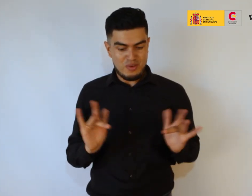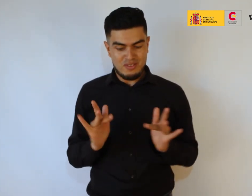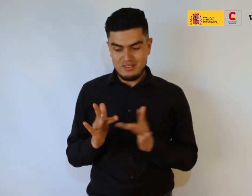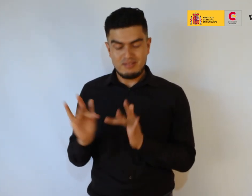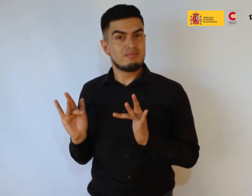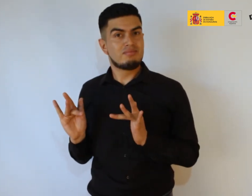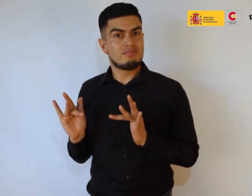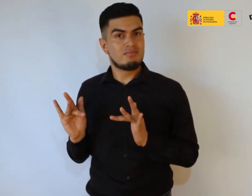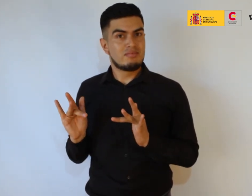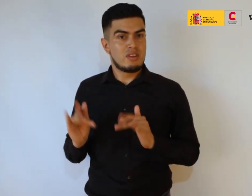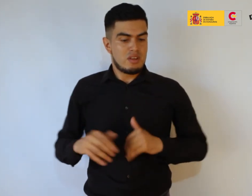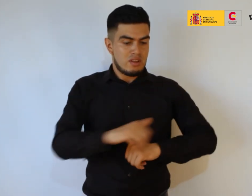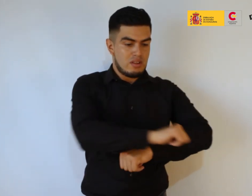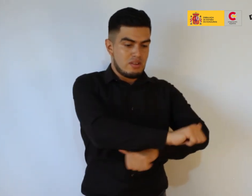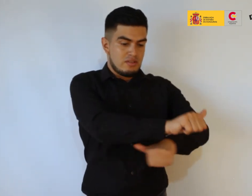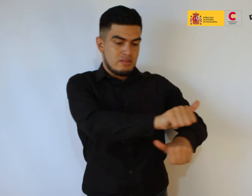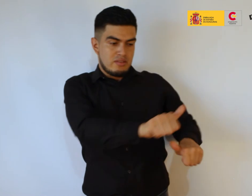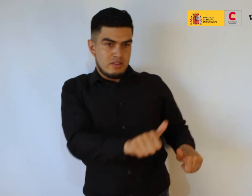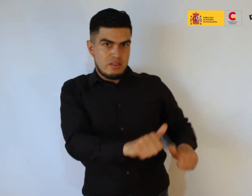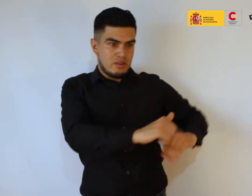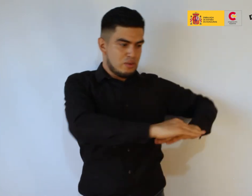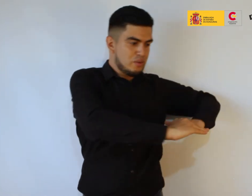y luego los he distribuido en la esquina de la sala, los he puesto ahí,